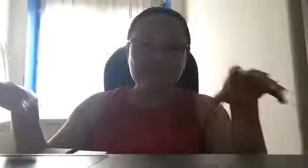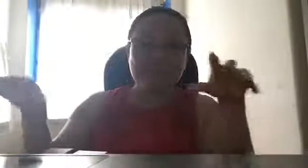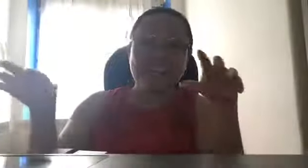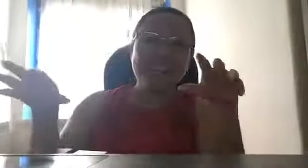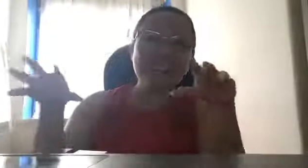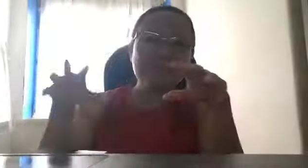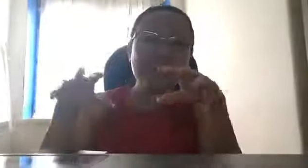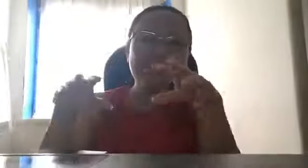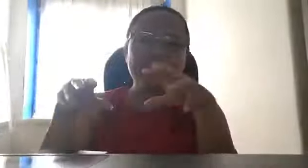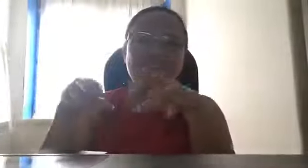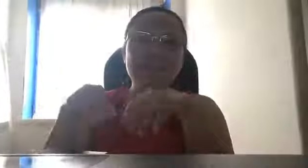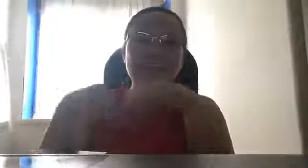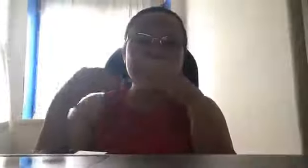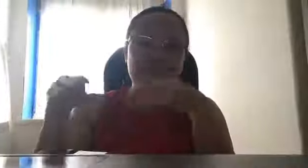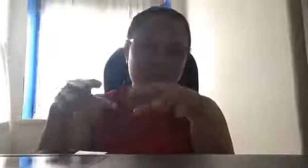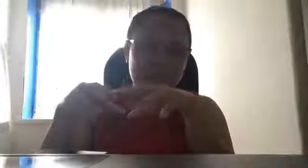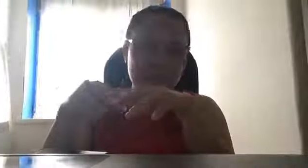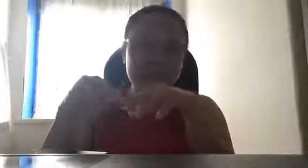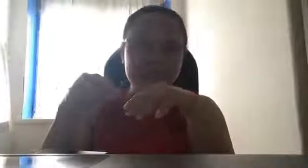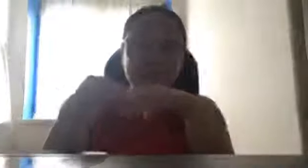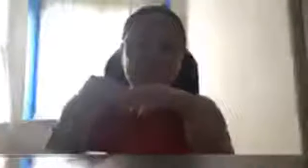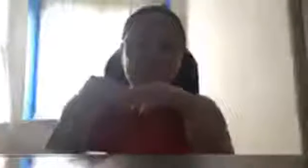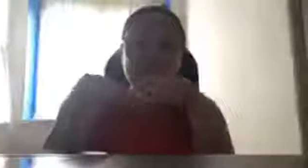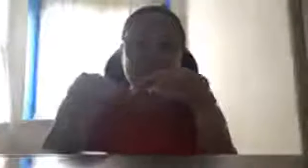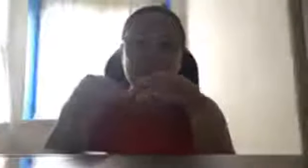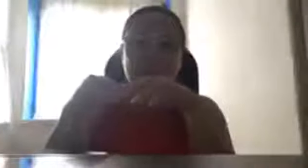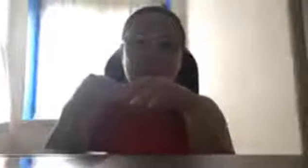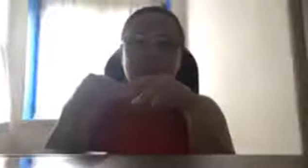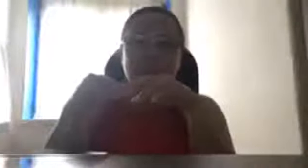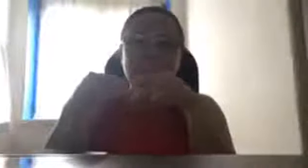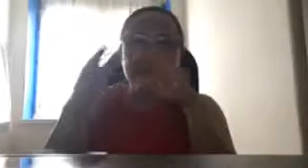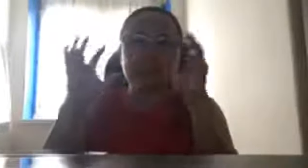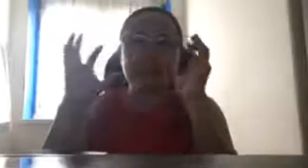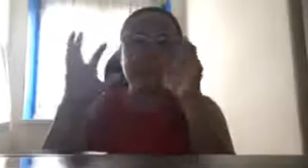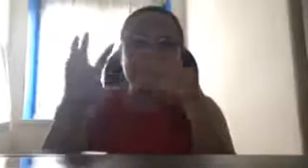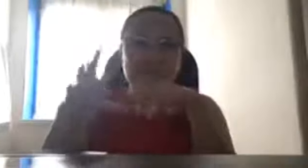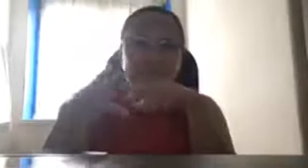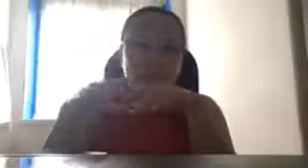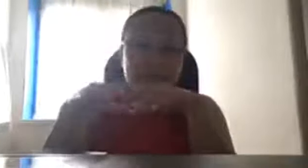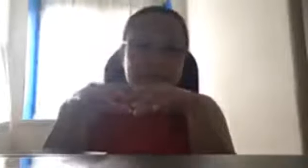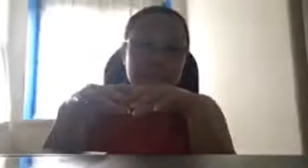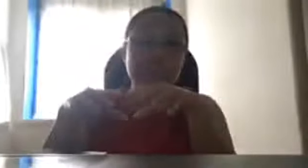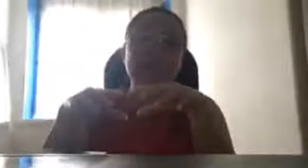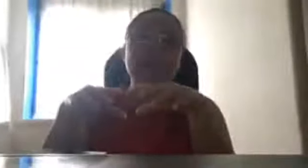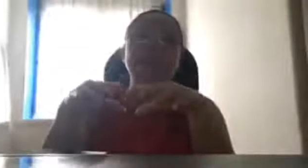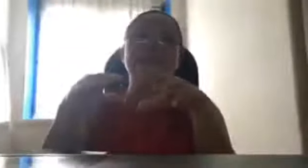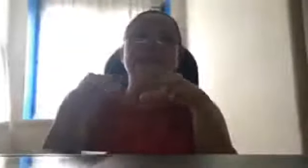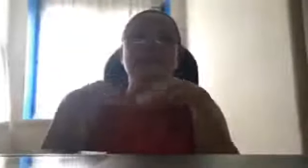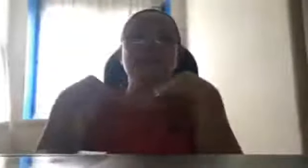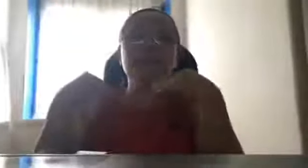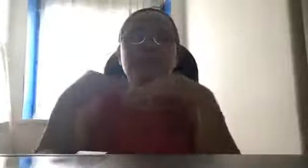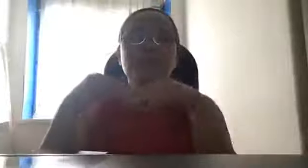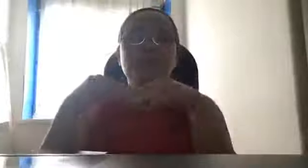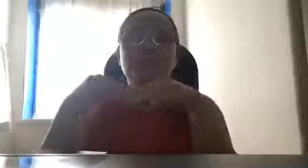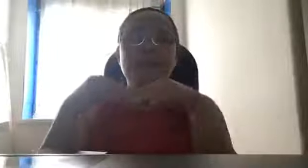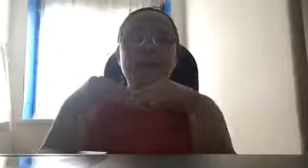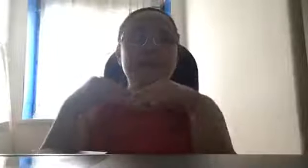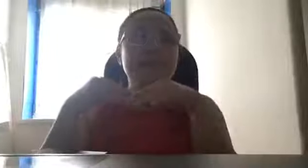bahay naman, ay at least mayroon kayong itatanim na, pag hindi flowering plants, yun po ay